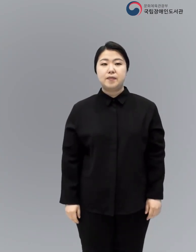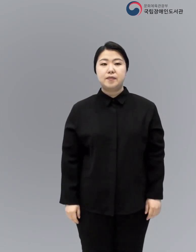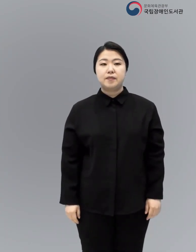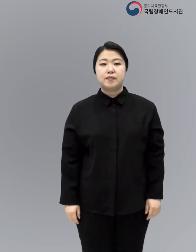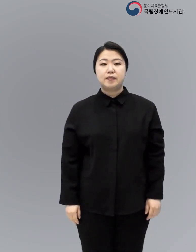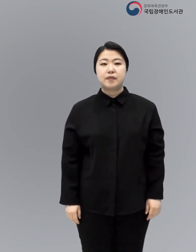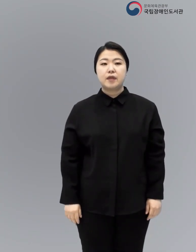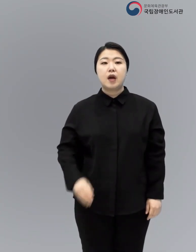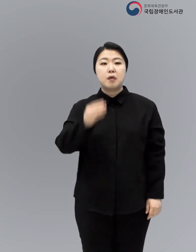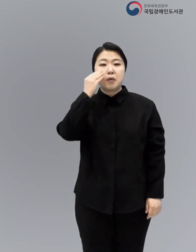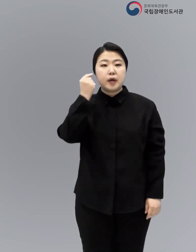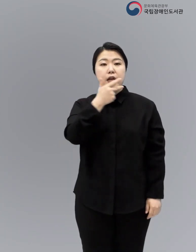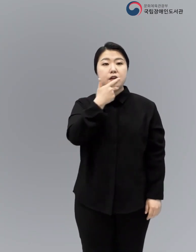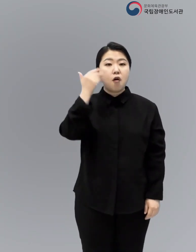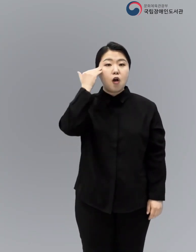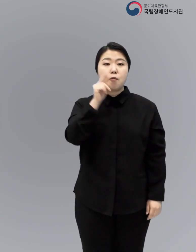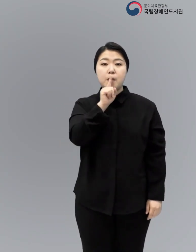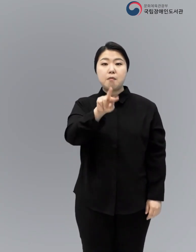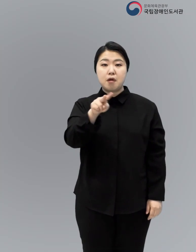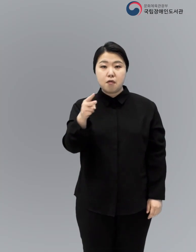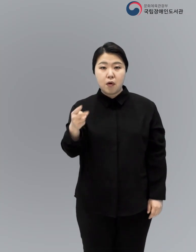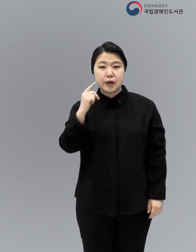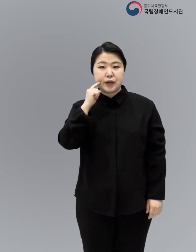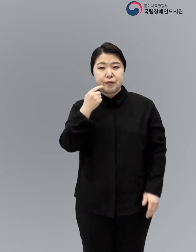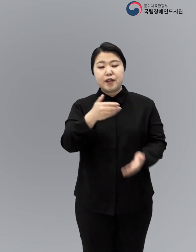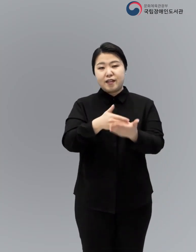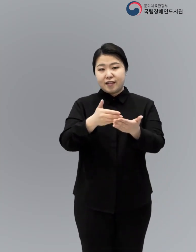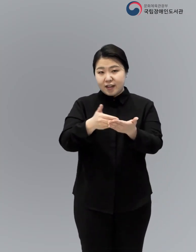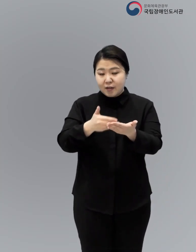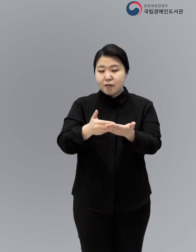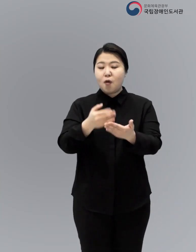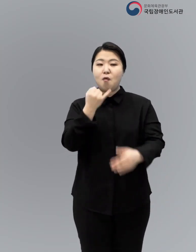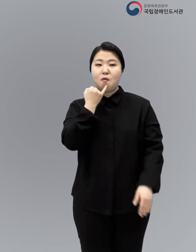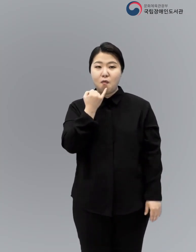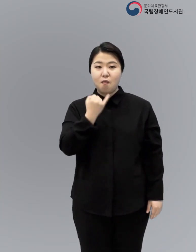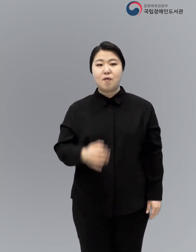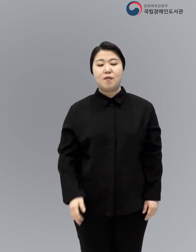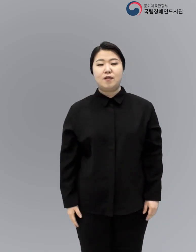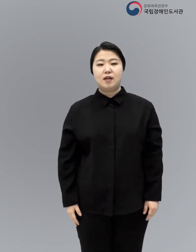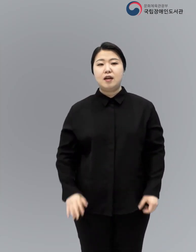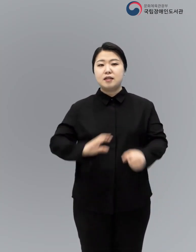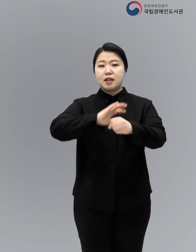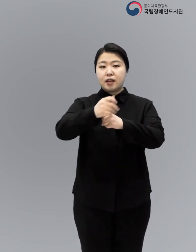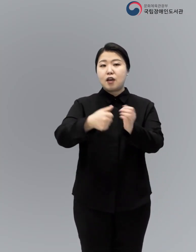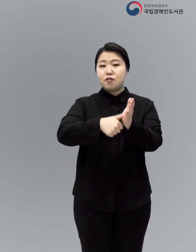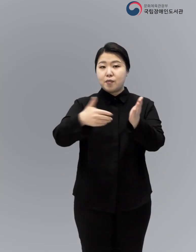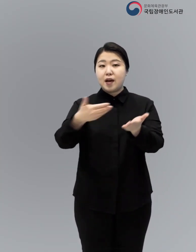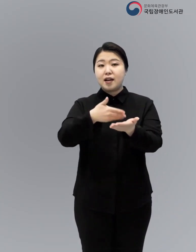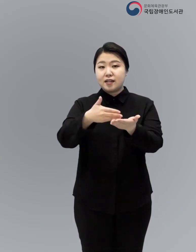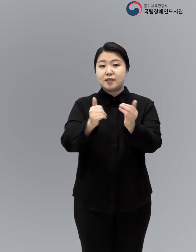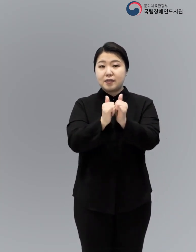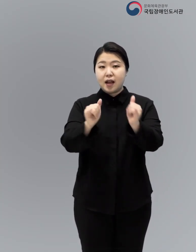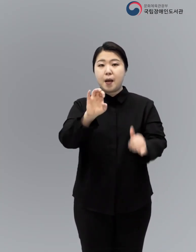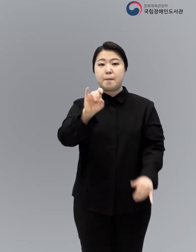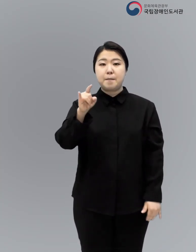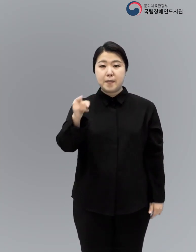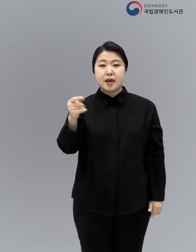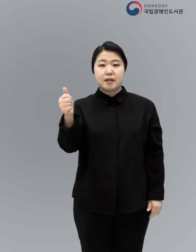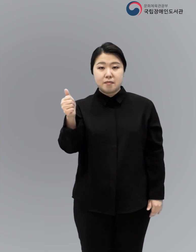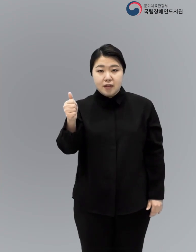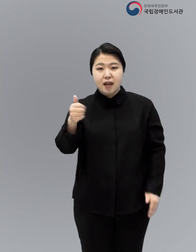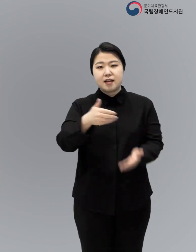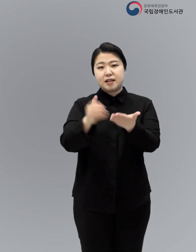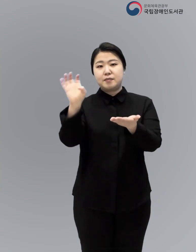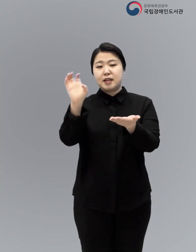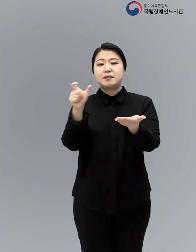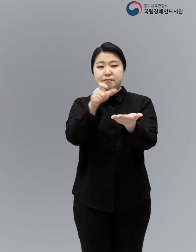유려한 번역과 빼어난 디자인으로 소장 가치를 높인 드라큘라 일러스트 판 세계적인 삽화가 헤르난도 비센테의